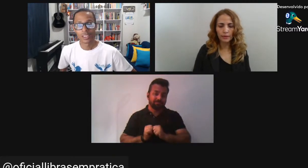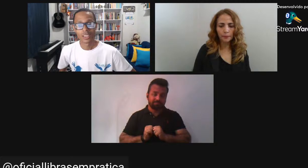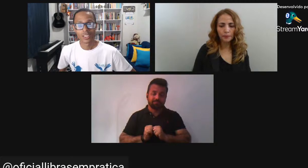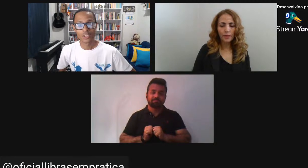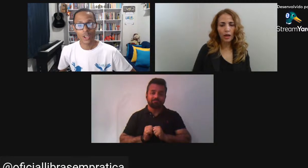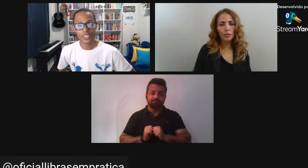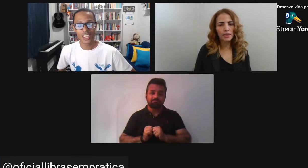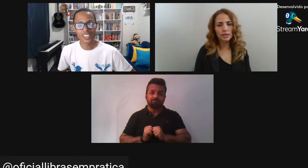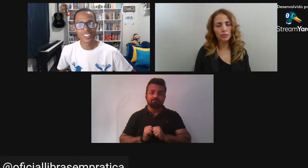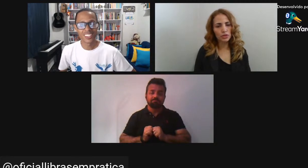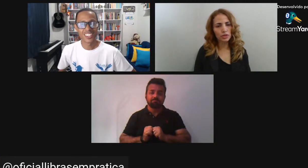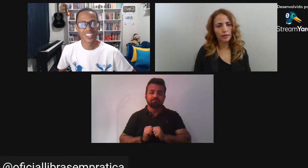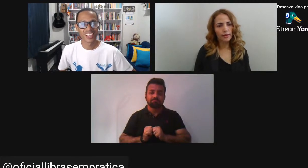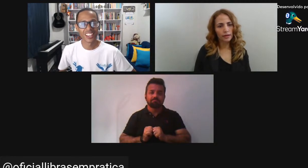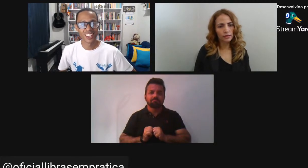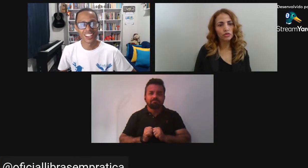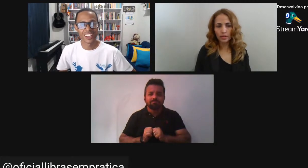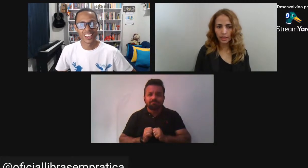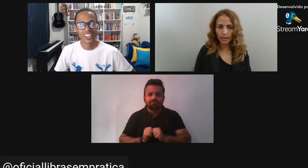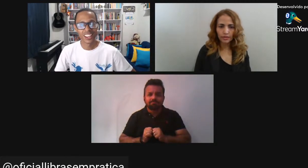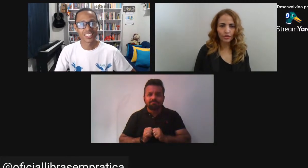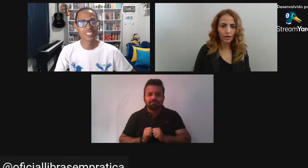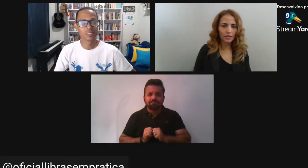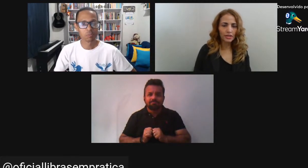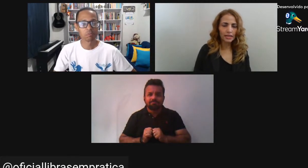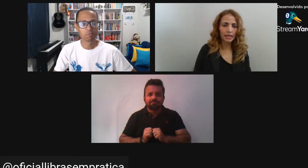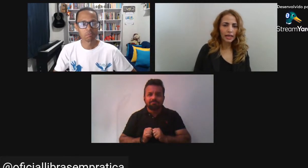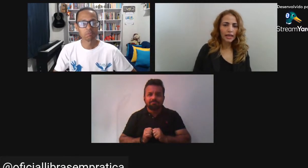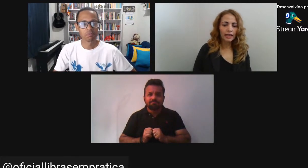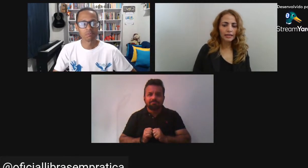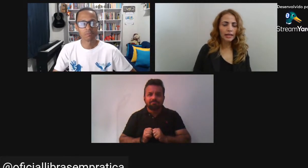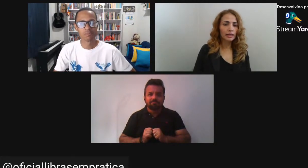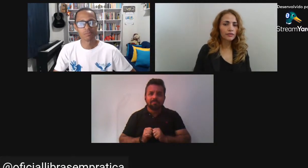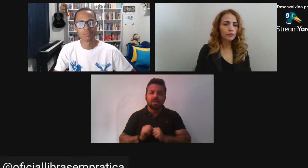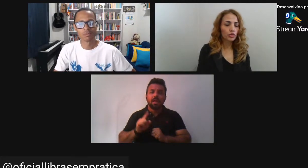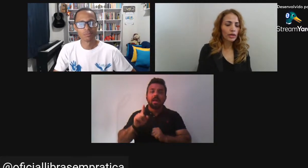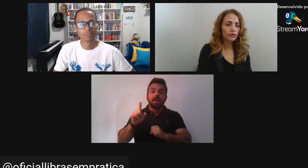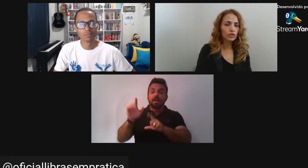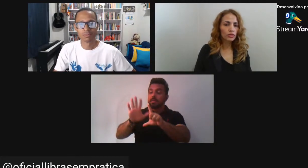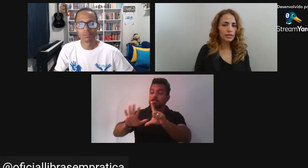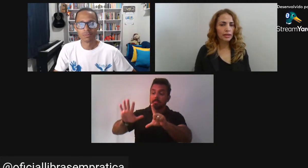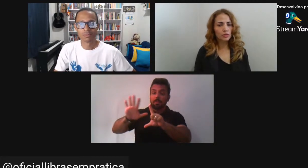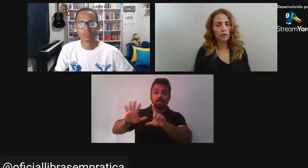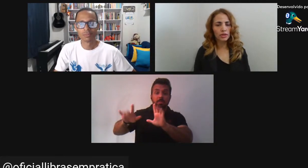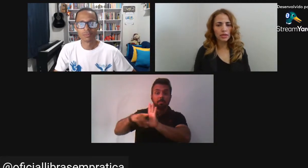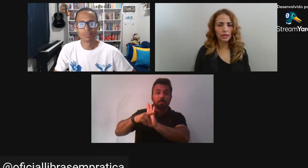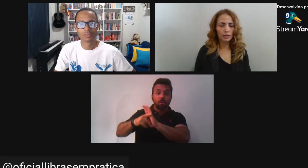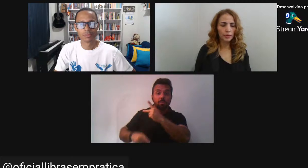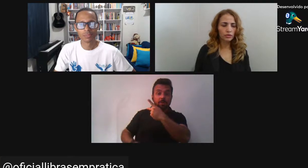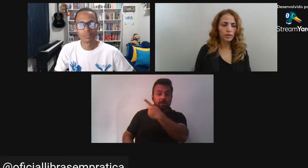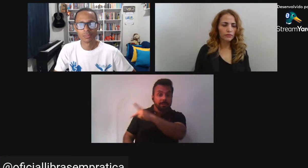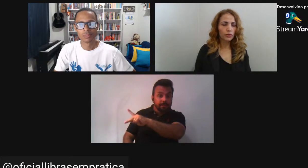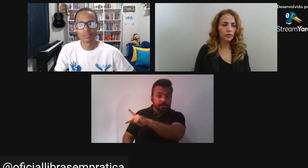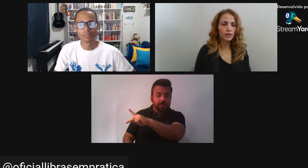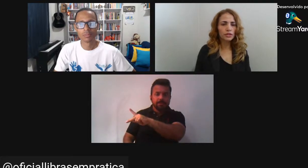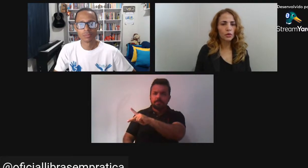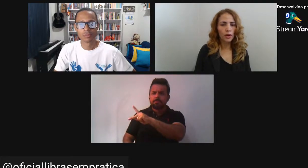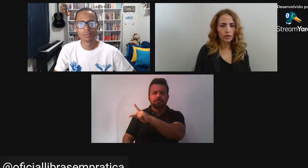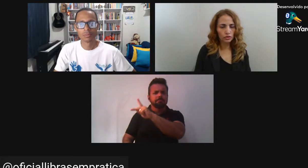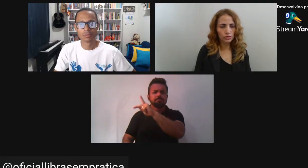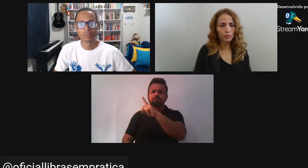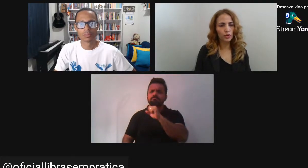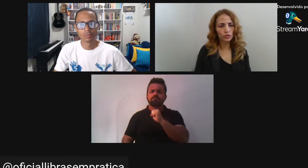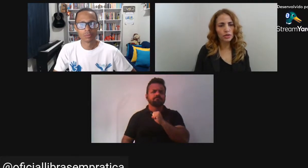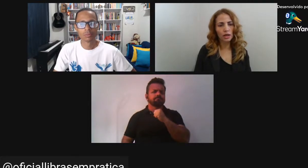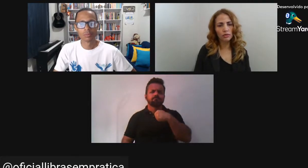Museu Paulista Só dele? Só dele Só imagens dele Ele fotografou a sociedade paulista Naquele período Foram 25